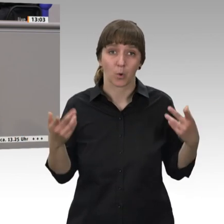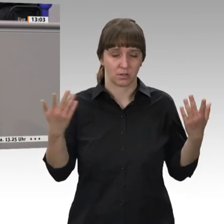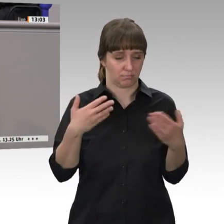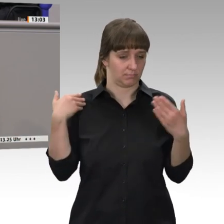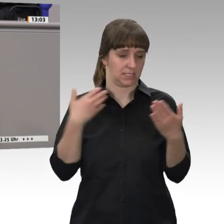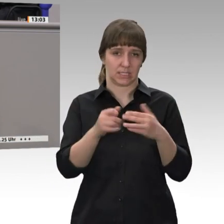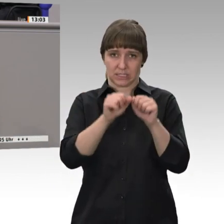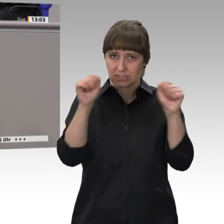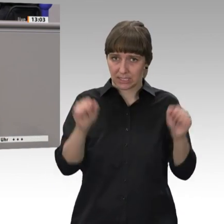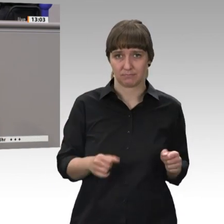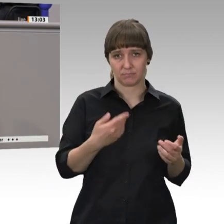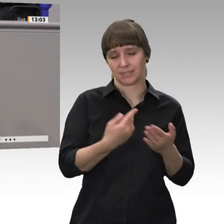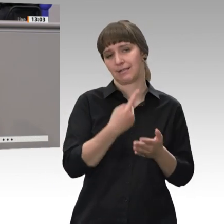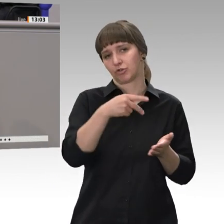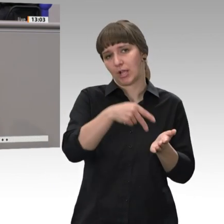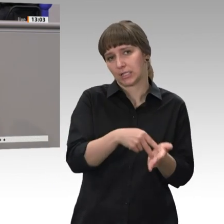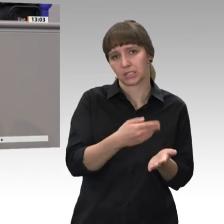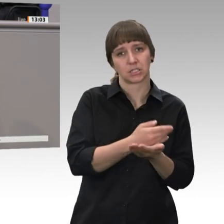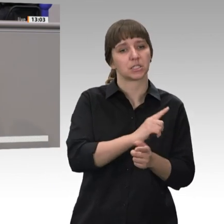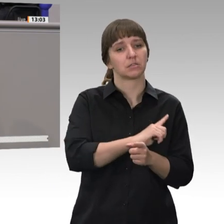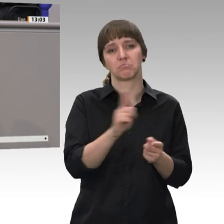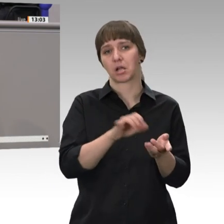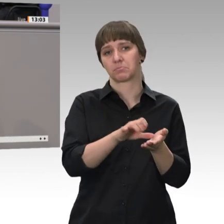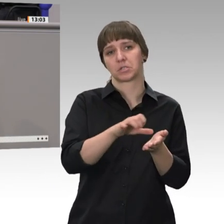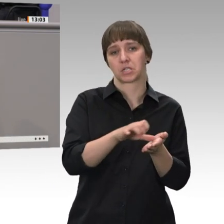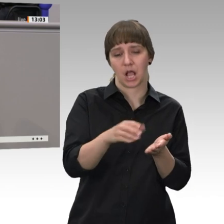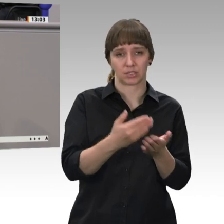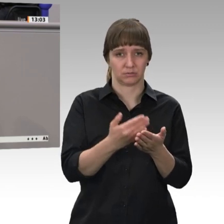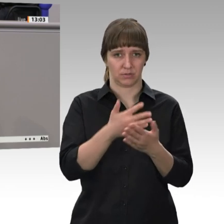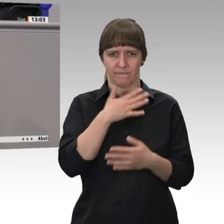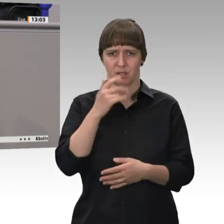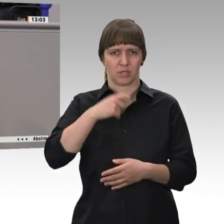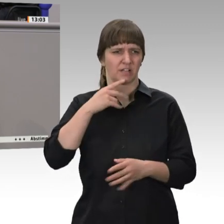selbstständig war. Das würden sehr viele Menschen als schreiend ungerecht empfinden.